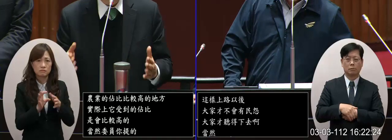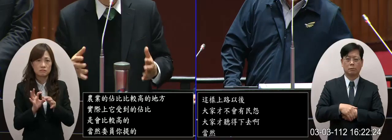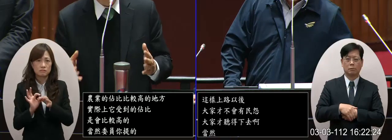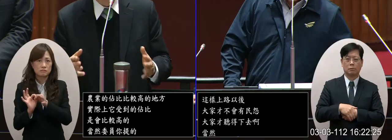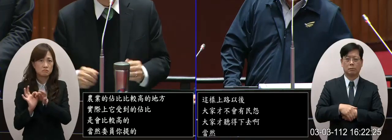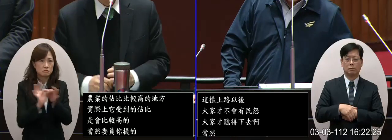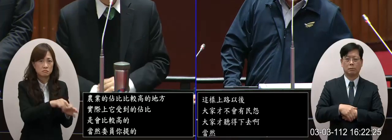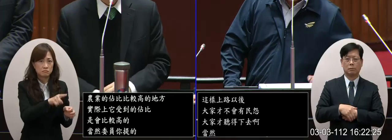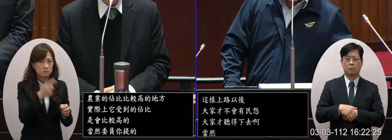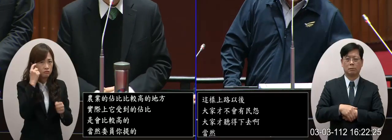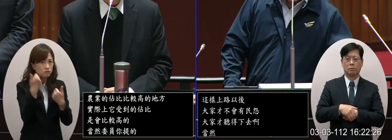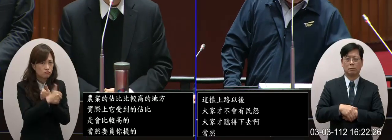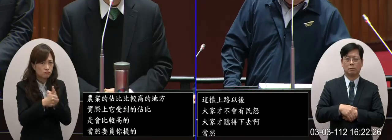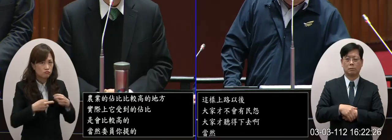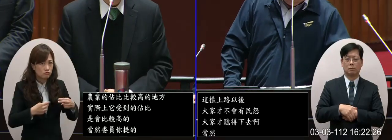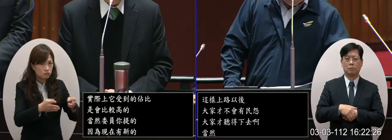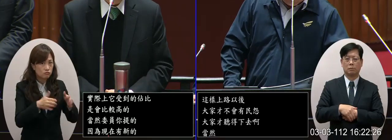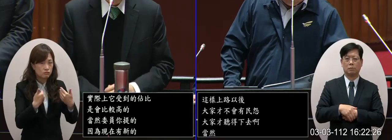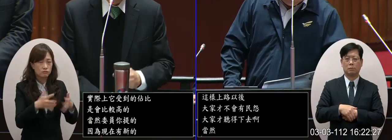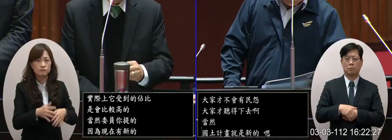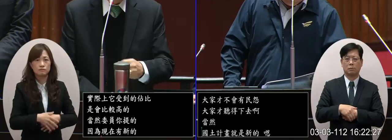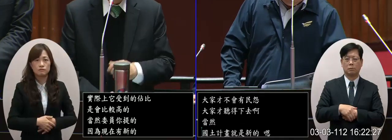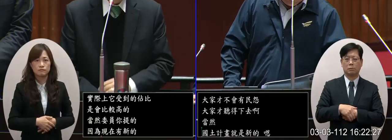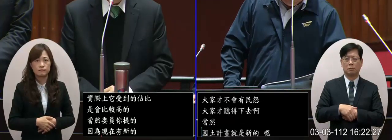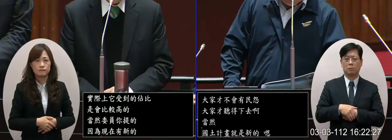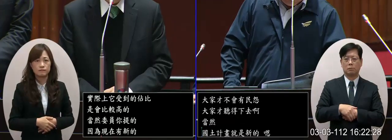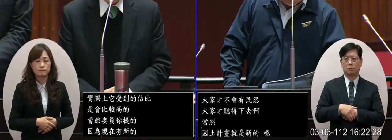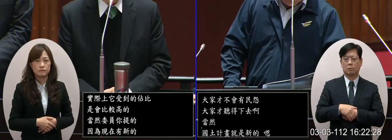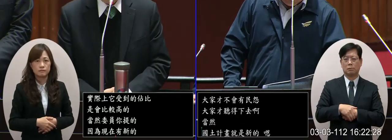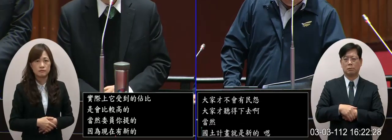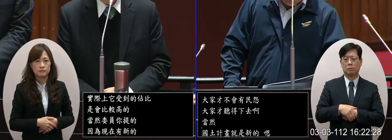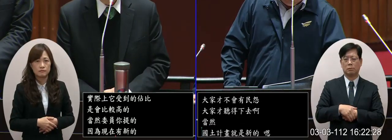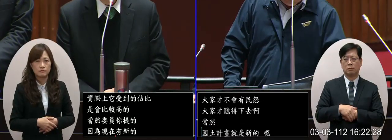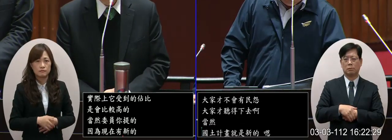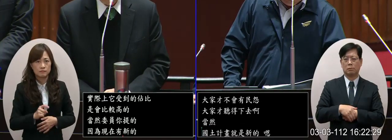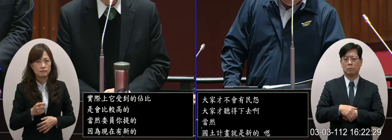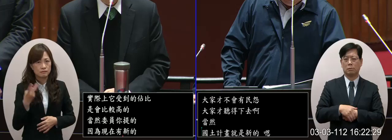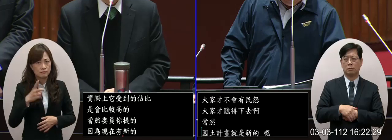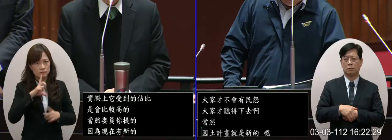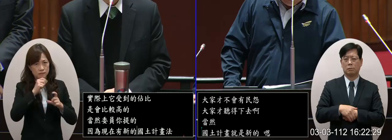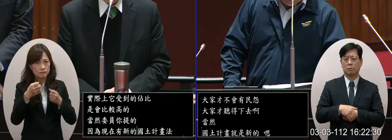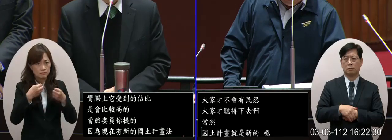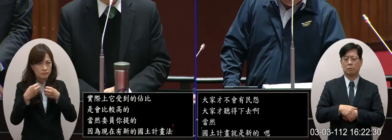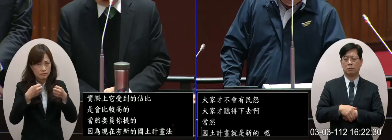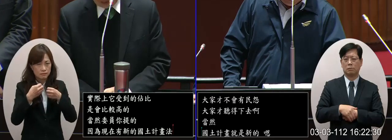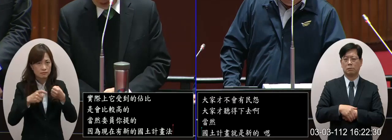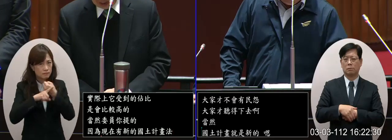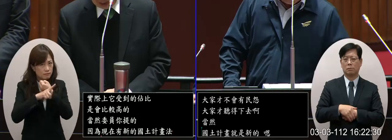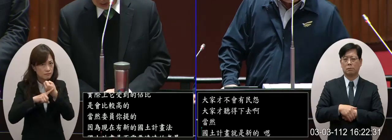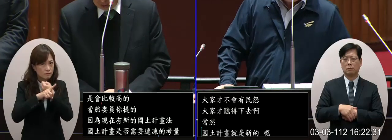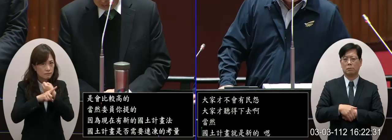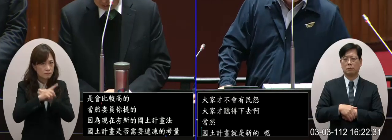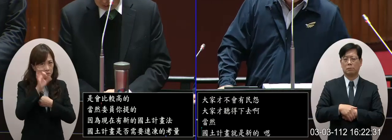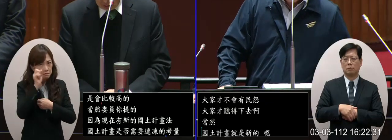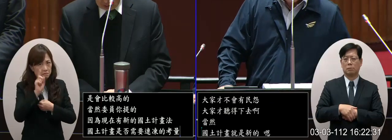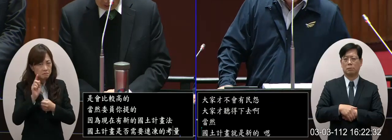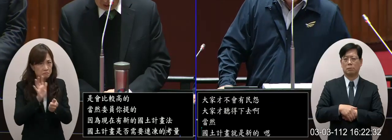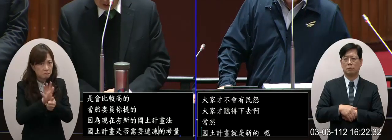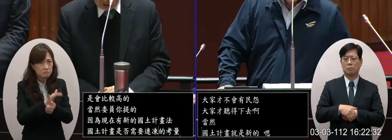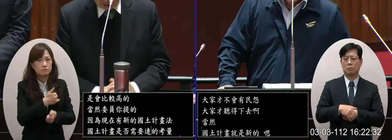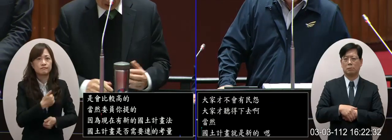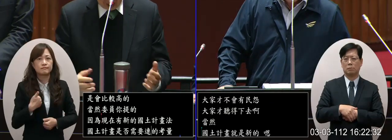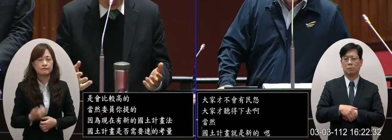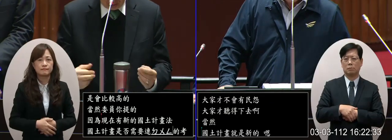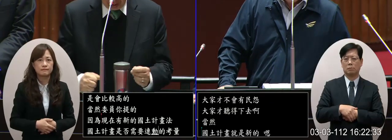考量沒有錯這一個部分的話我們要回去研究一下看看怎麼樣的方式會比較